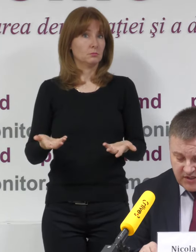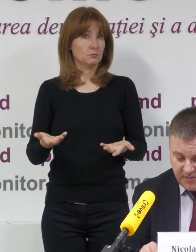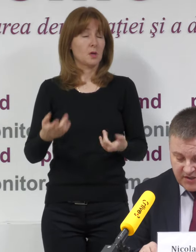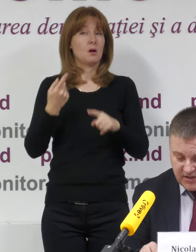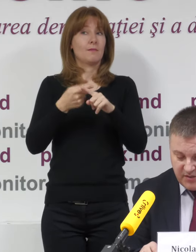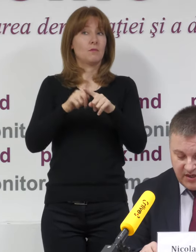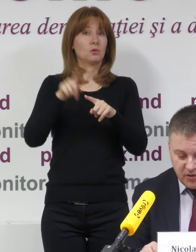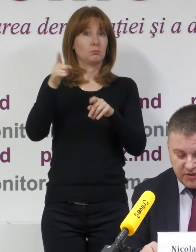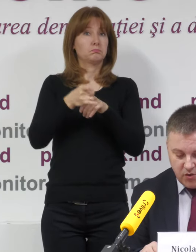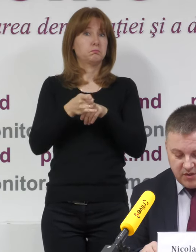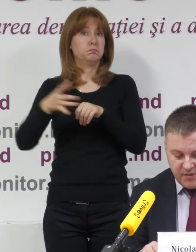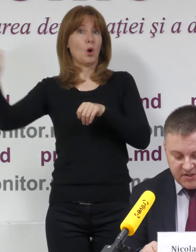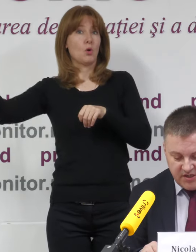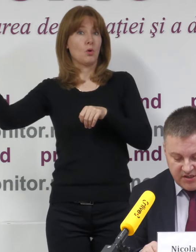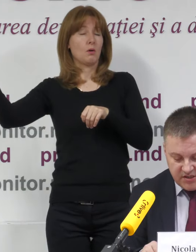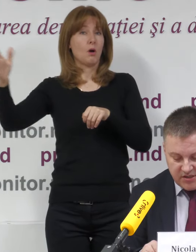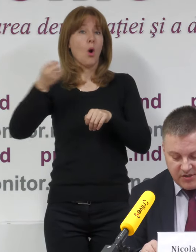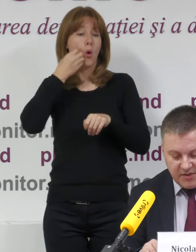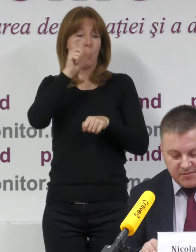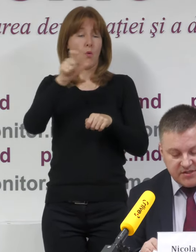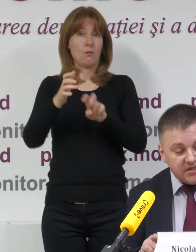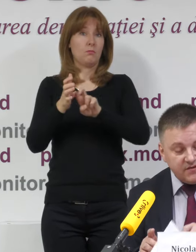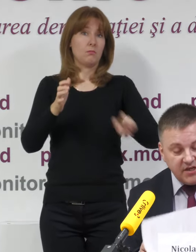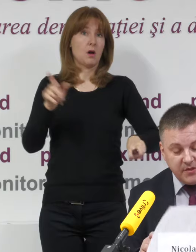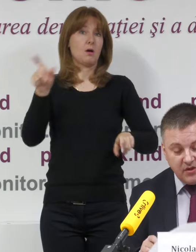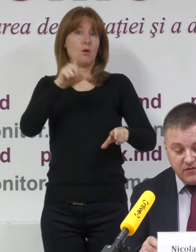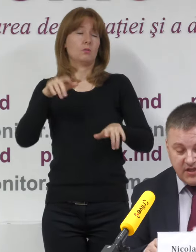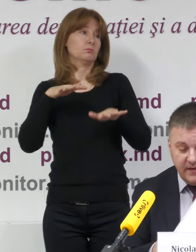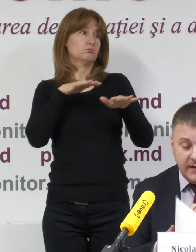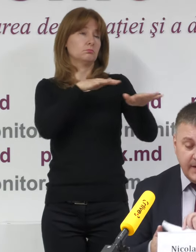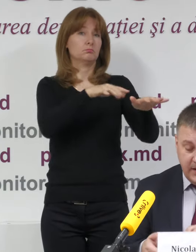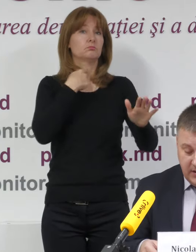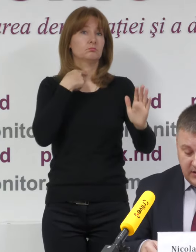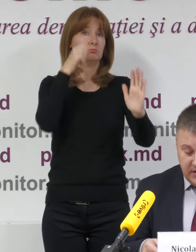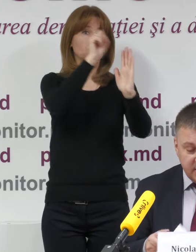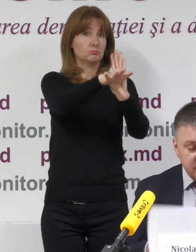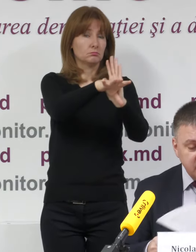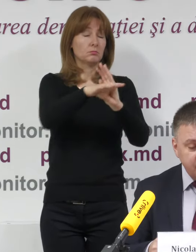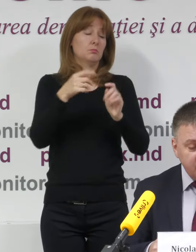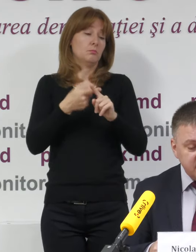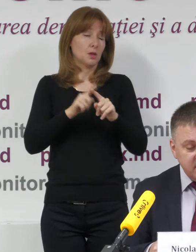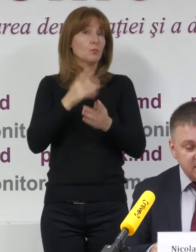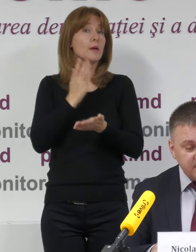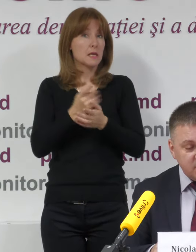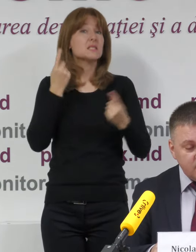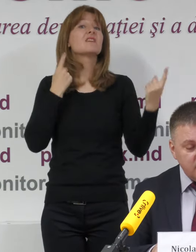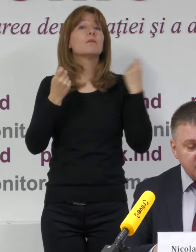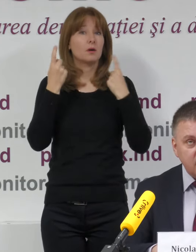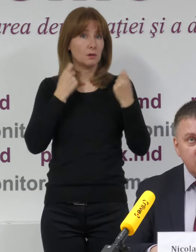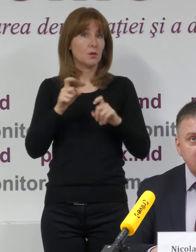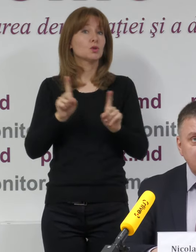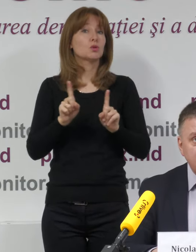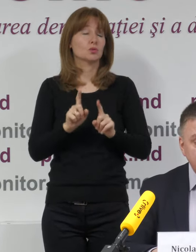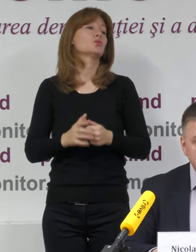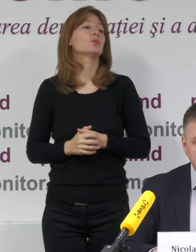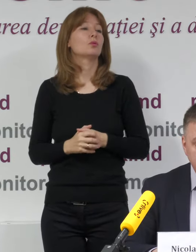Autoturismul s-a îndepărtat imediat. După ce au coborât pasagerii, aceștia s-au îndreptat spre secție de votare pentru a vota. Există informații în spațiu public